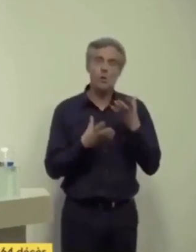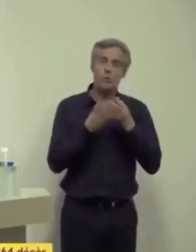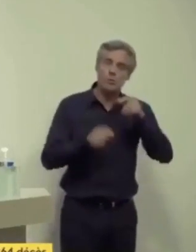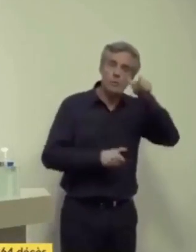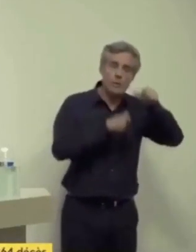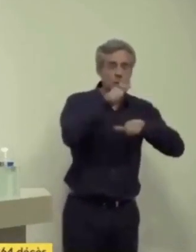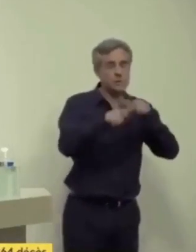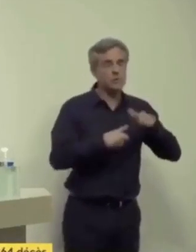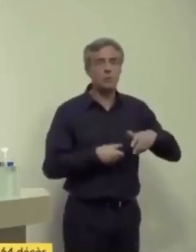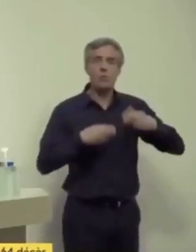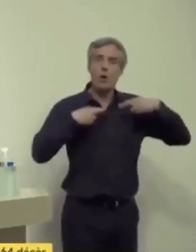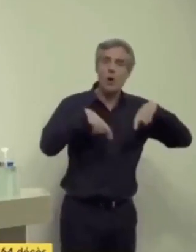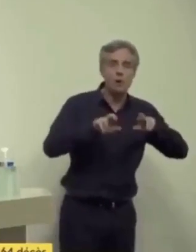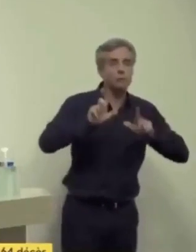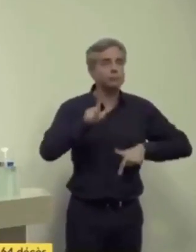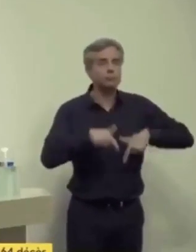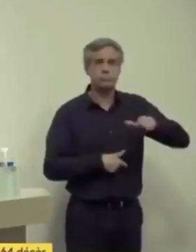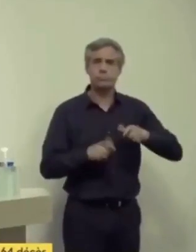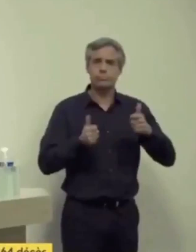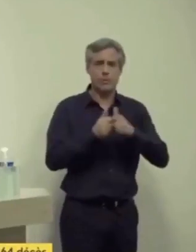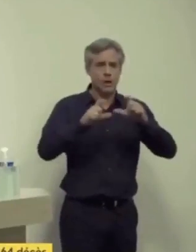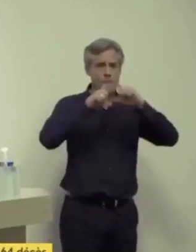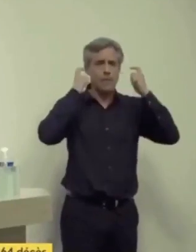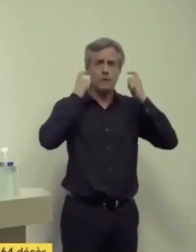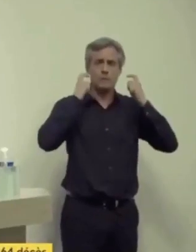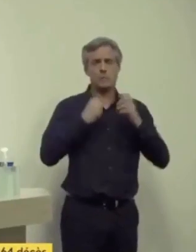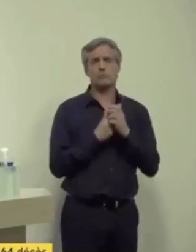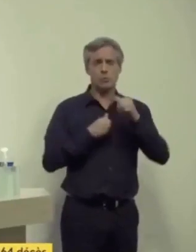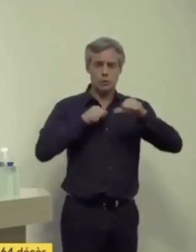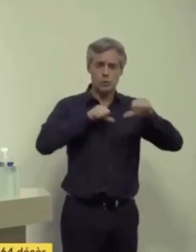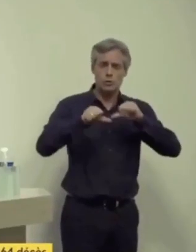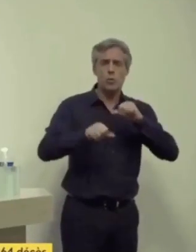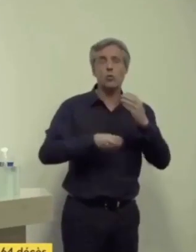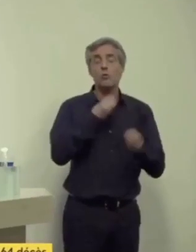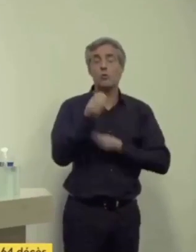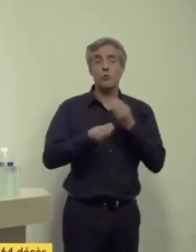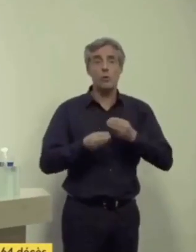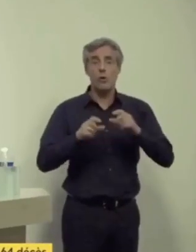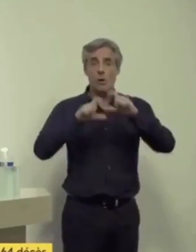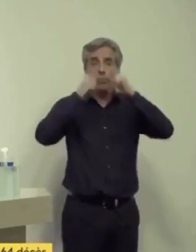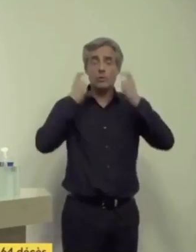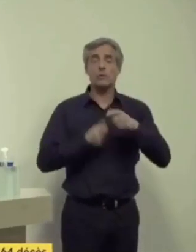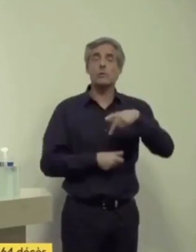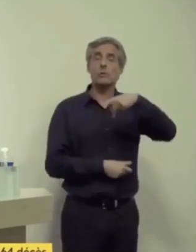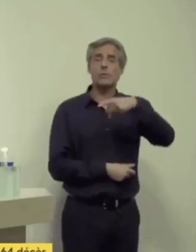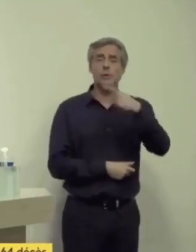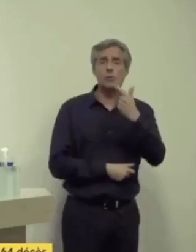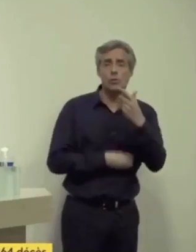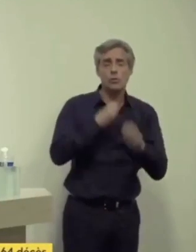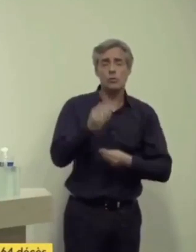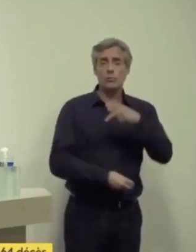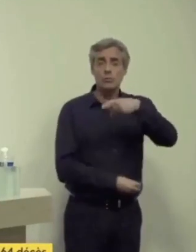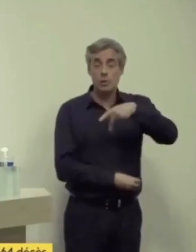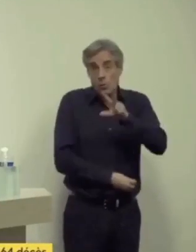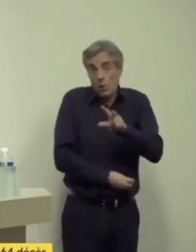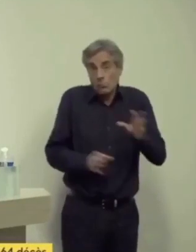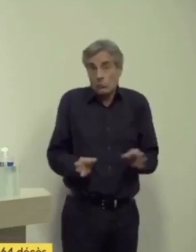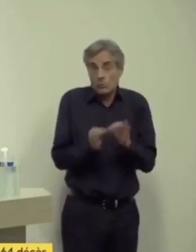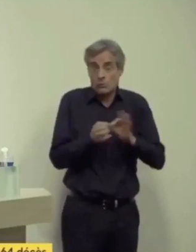personnes dans les rues avec des masques chirurgicaux, des masques de protection de type P2, de type P3 parfois.